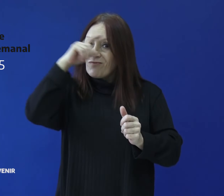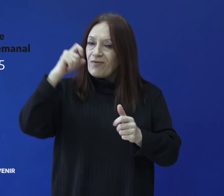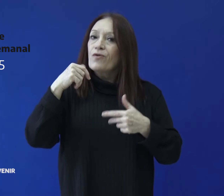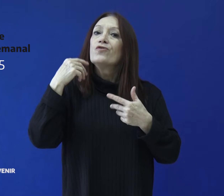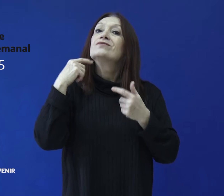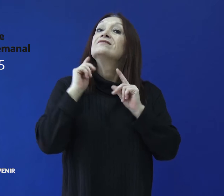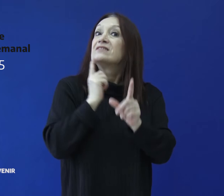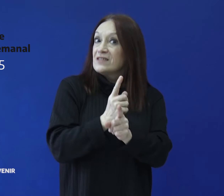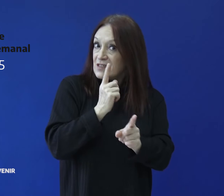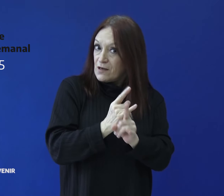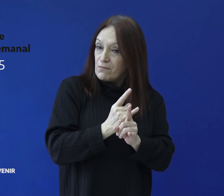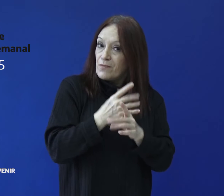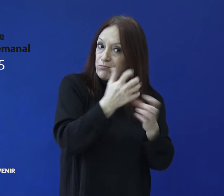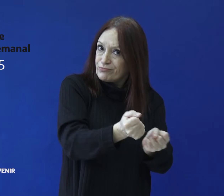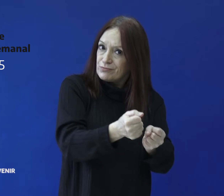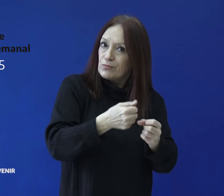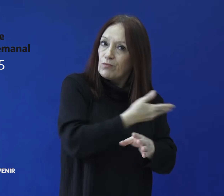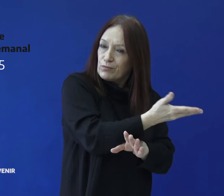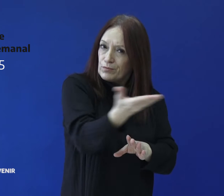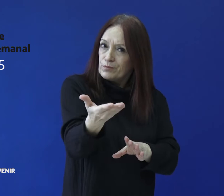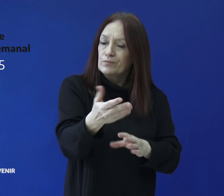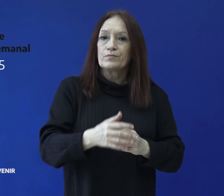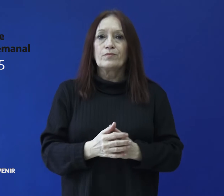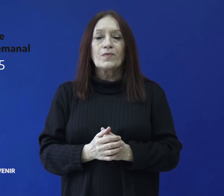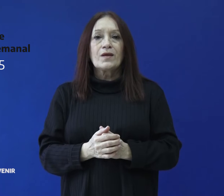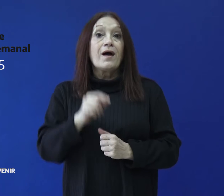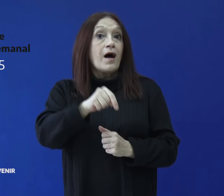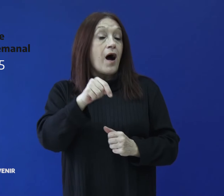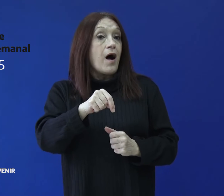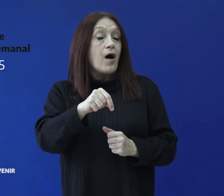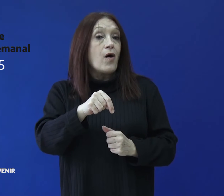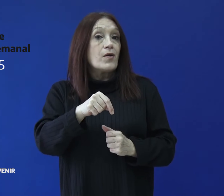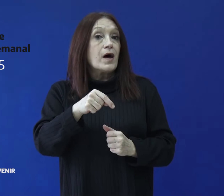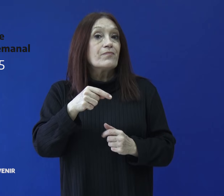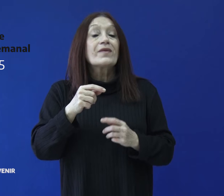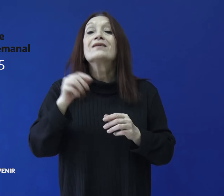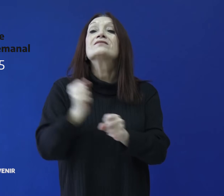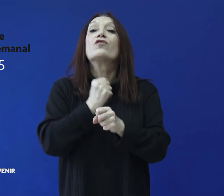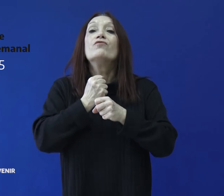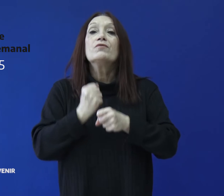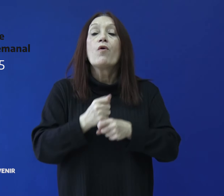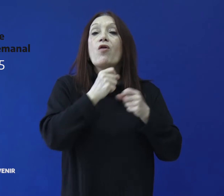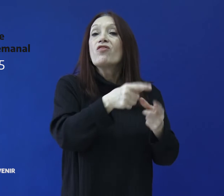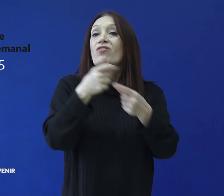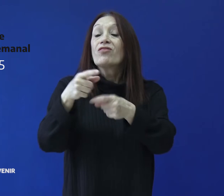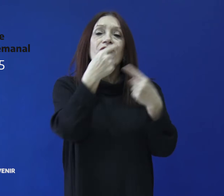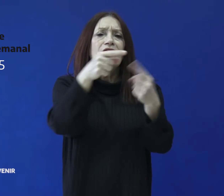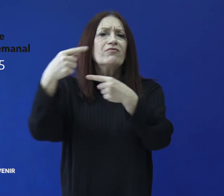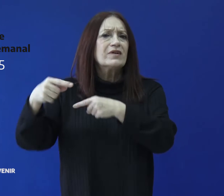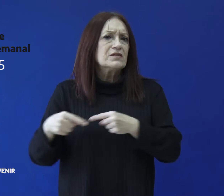activo y promotor. En esta oportunidad se hizo efectiva la entrega de equipamientos en los rubros